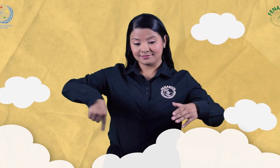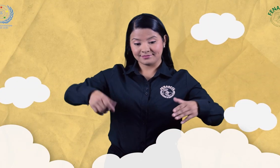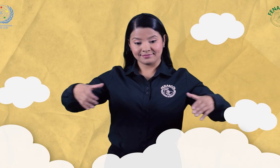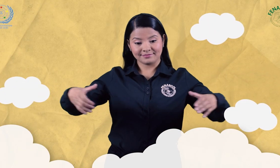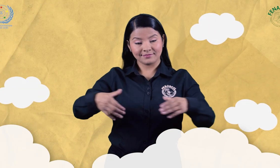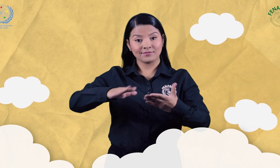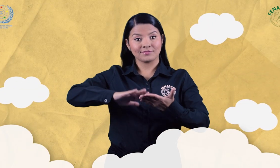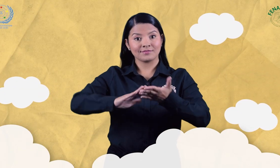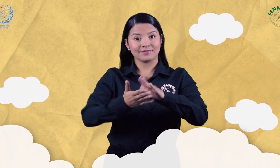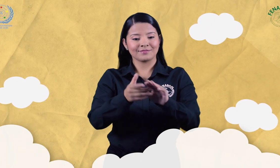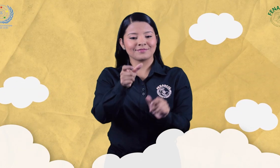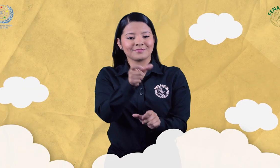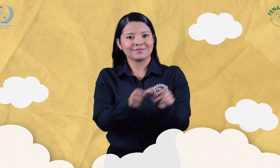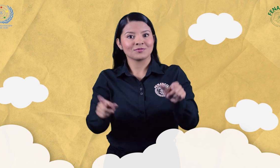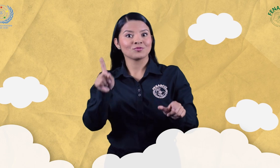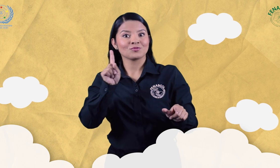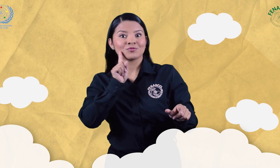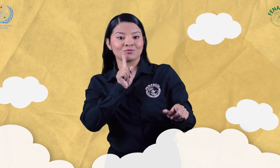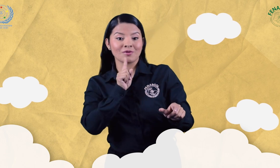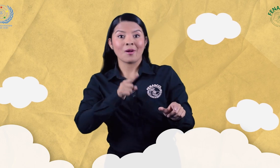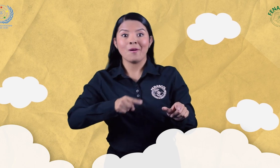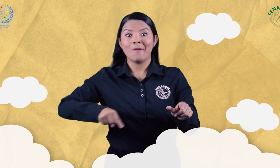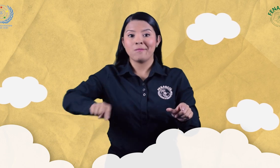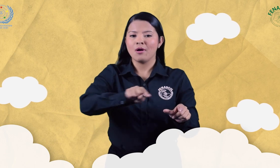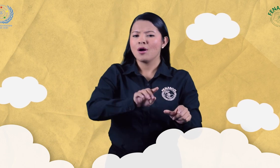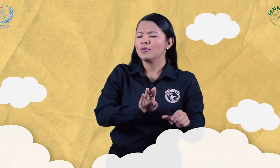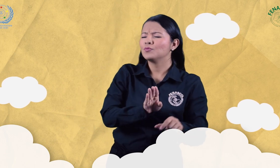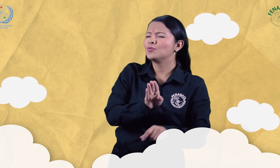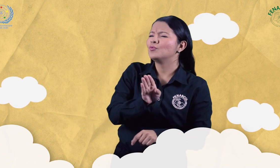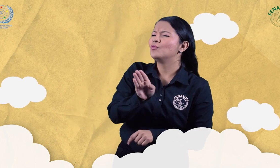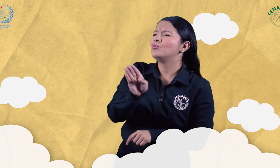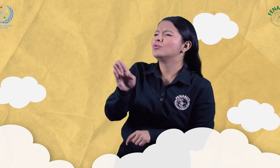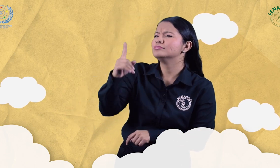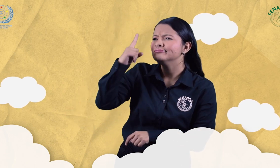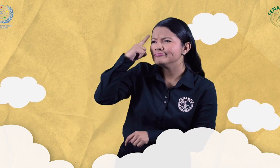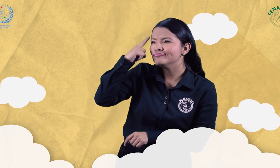¿Qué sueñas para el futuro de la comunidad sorda? ¿A qué le apuntas?